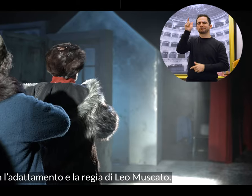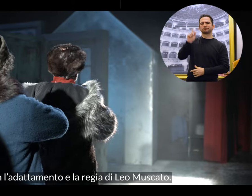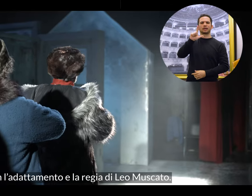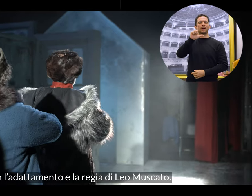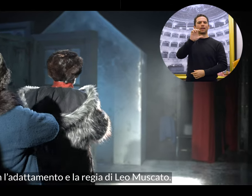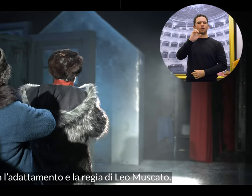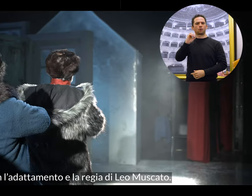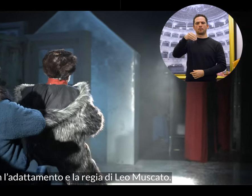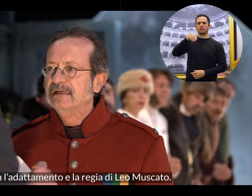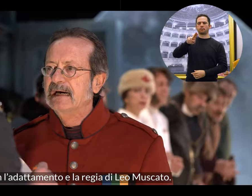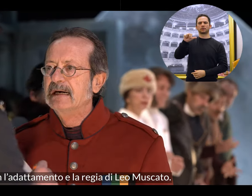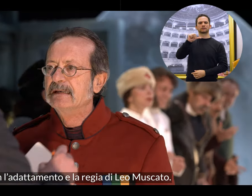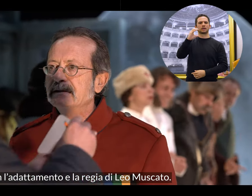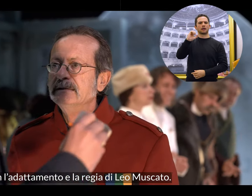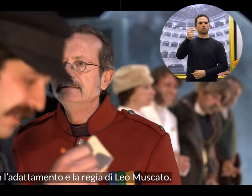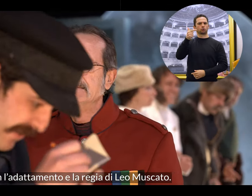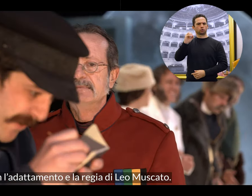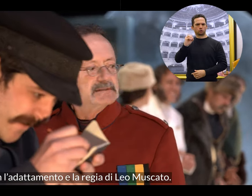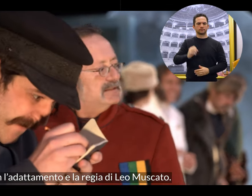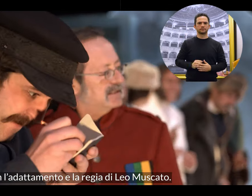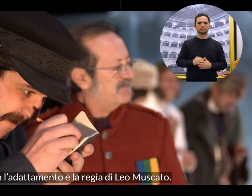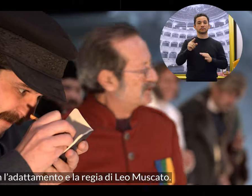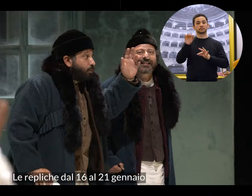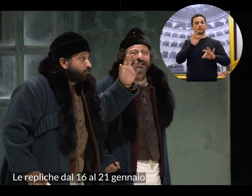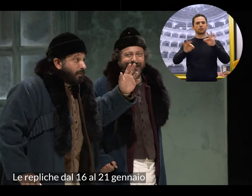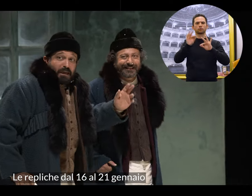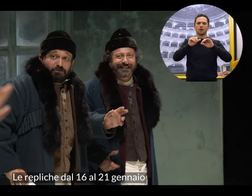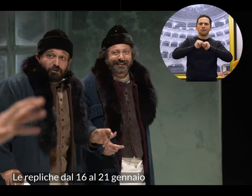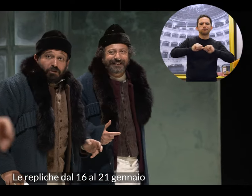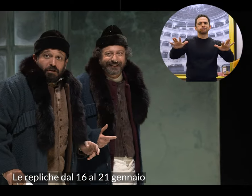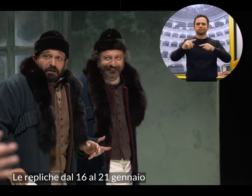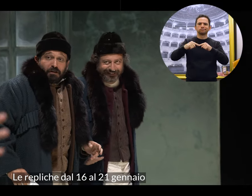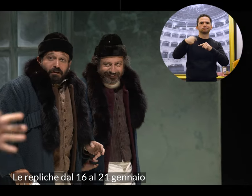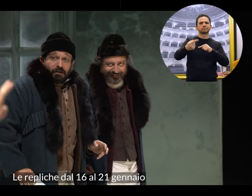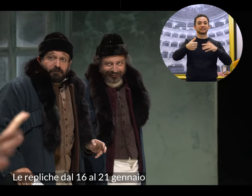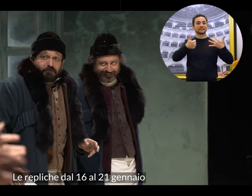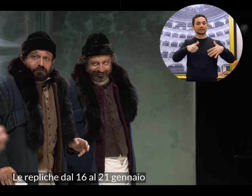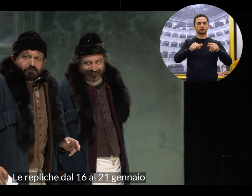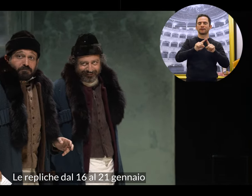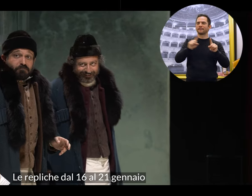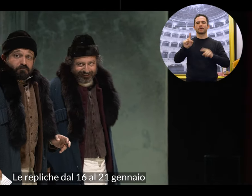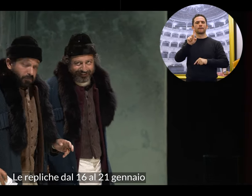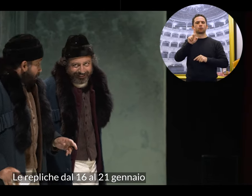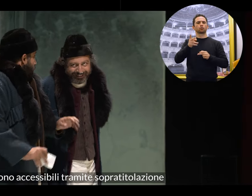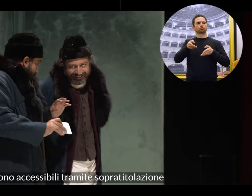e la regia di Leo Muscato. Le repliche dal 16 al 21 gennaio sono